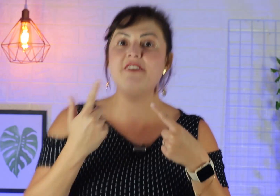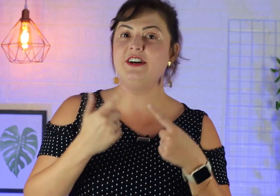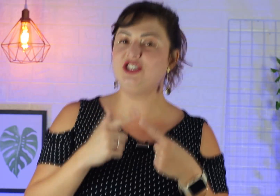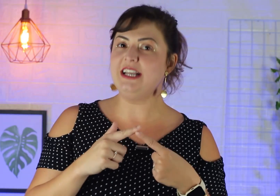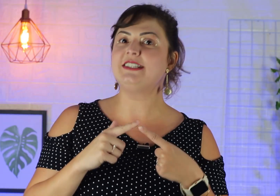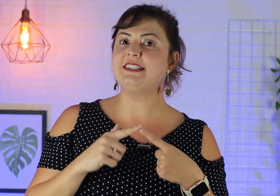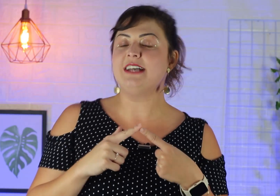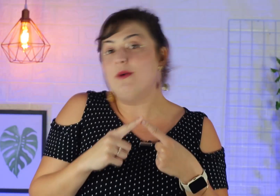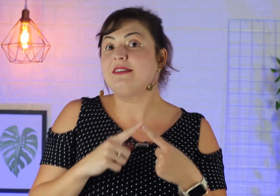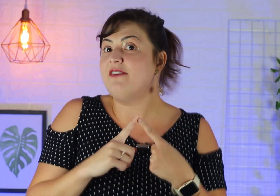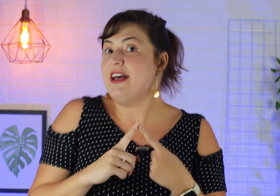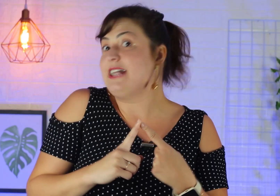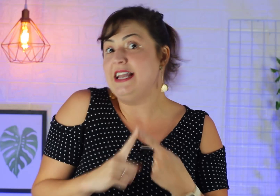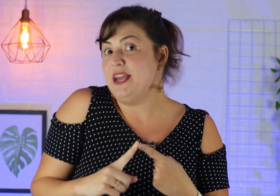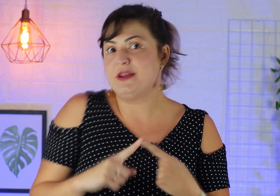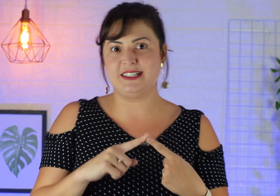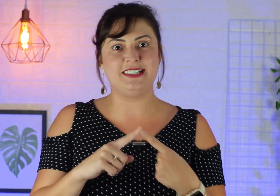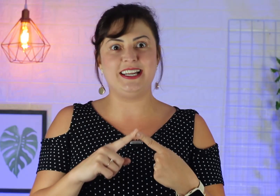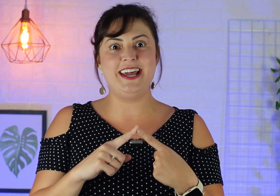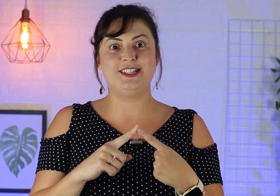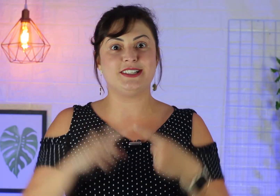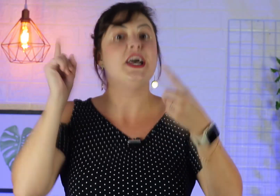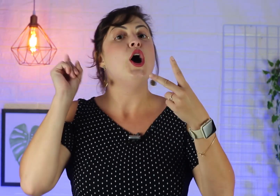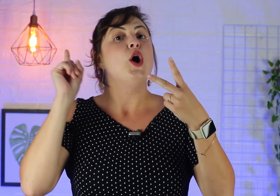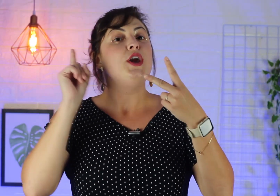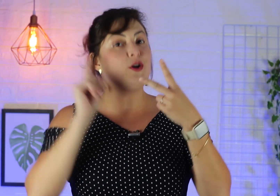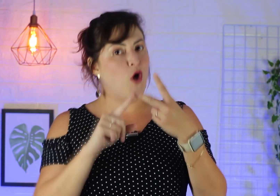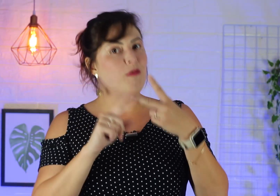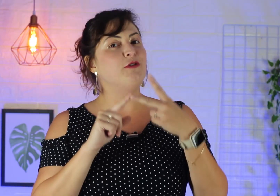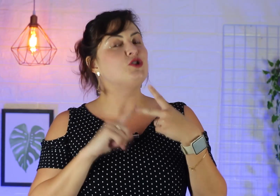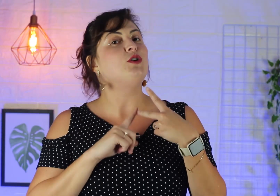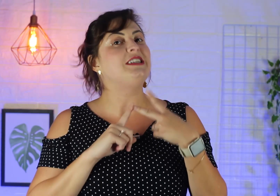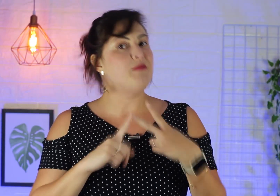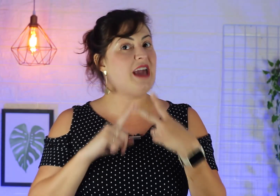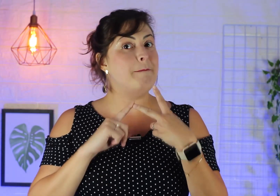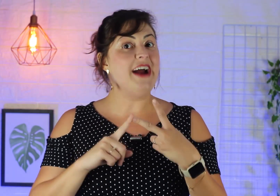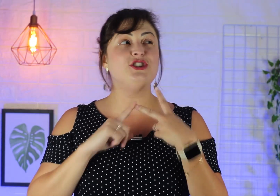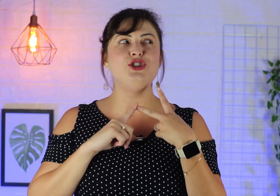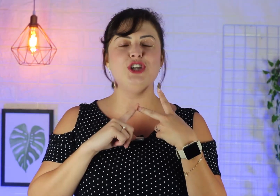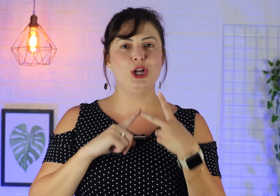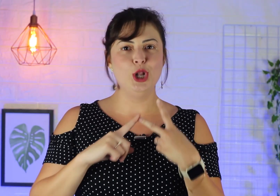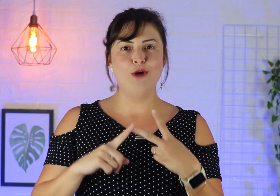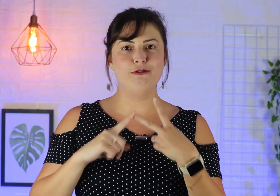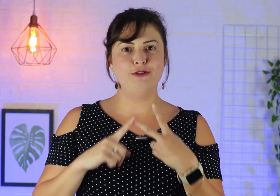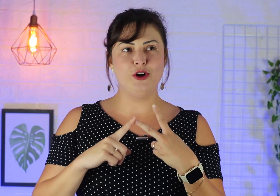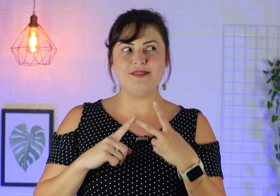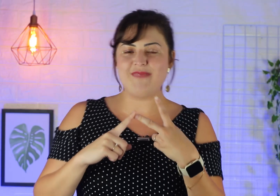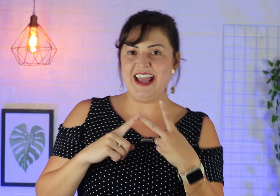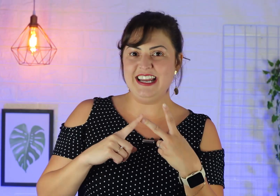evangelização através da Libras nas igrejas e como funciona também a parte de louvor em